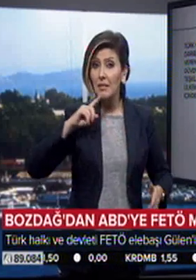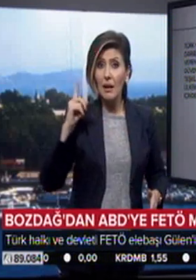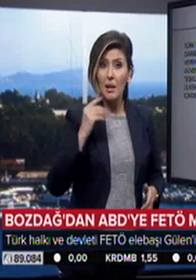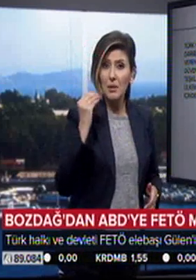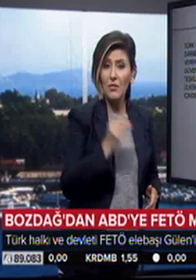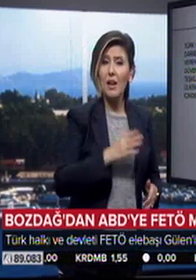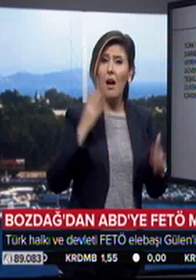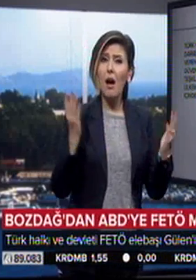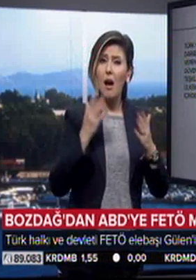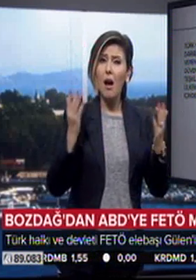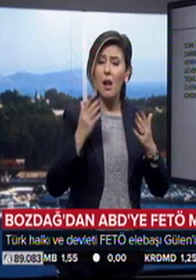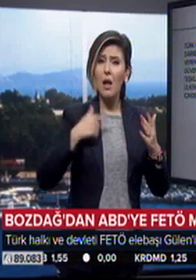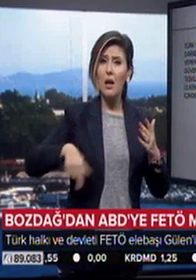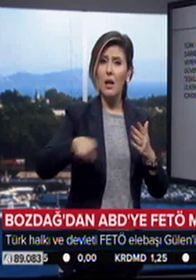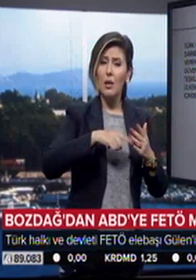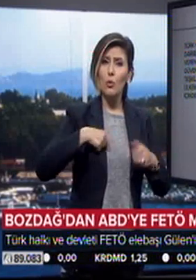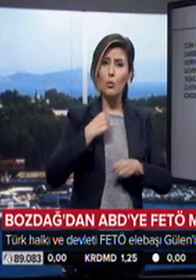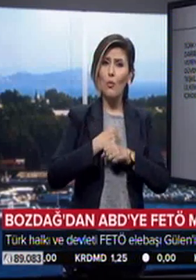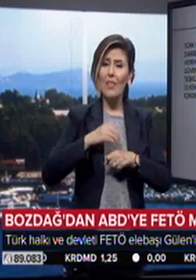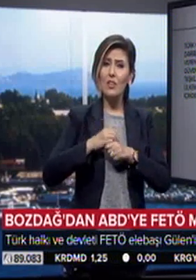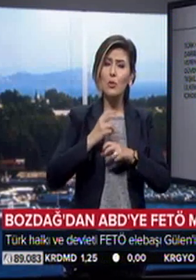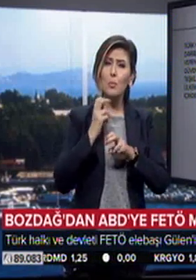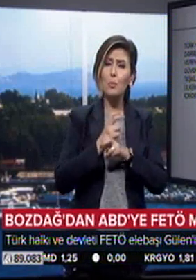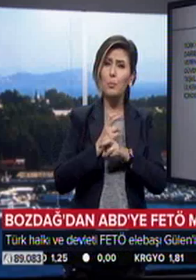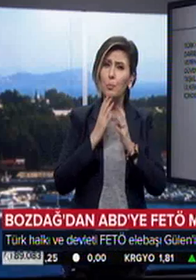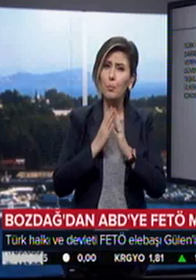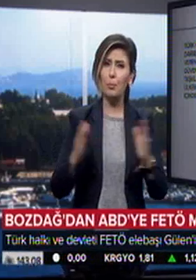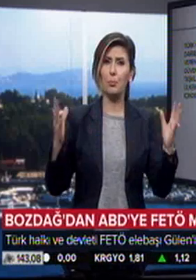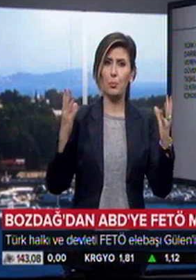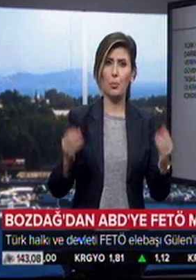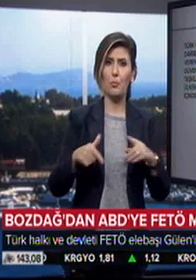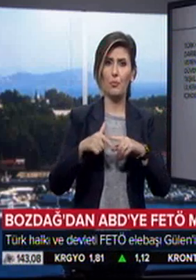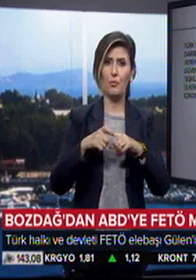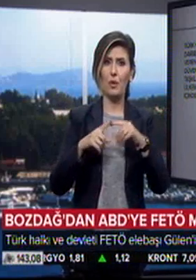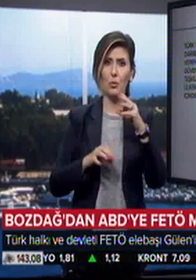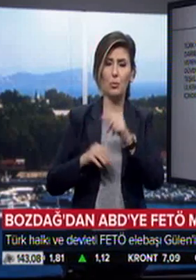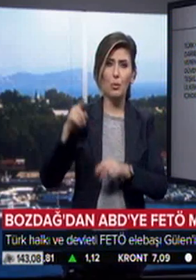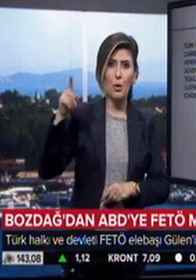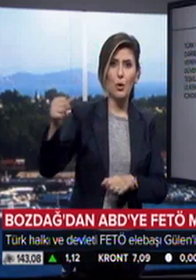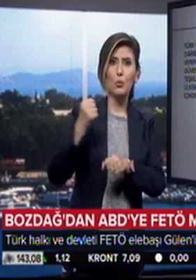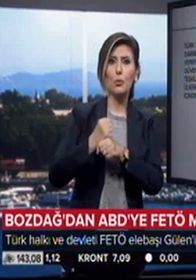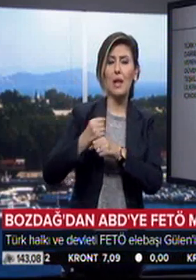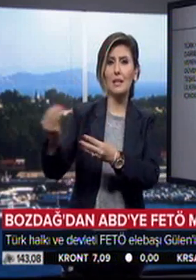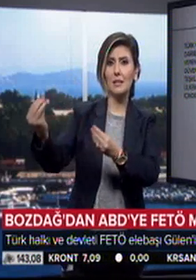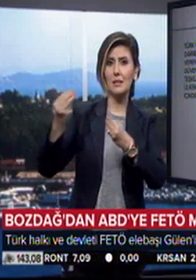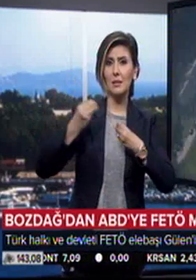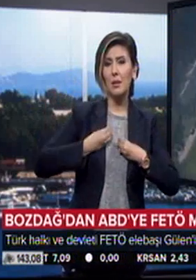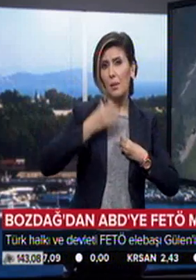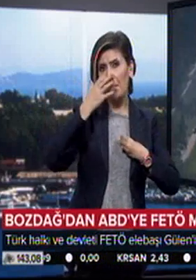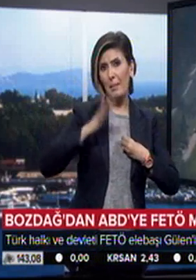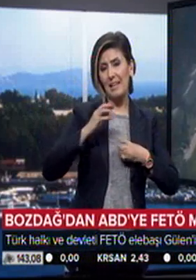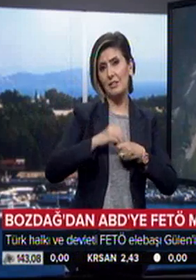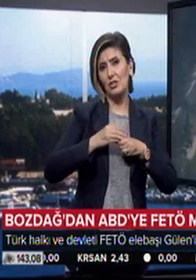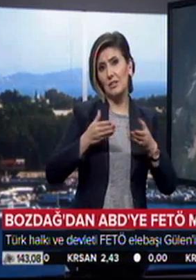ve halen ulusal güvenliğimiz için büyük bir tehdit teşkil eden FETÖ lideri Gülen'in ülkemize iade edileceği beklentisi içindedir.